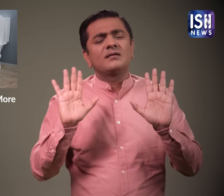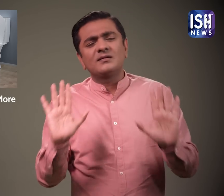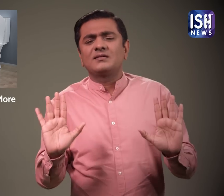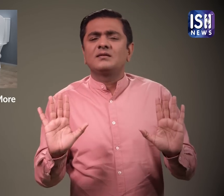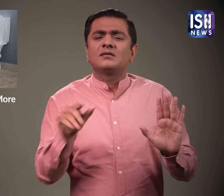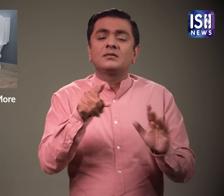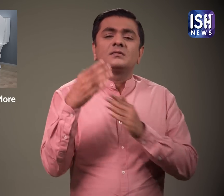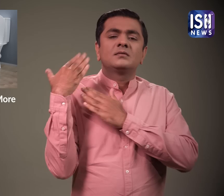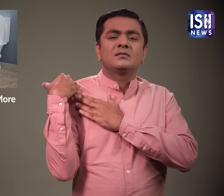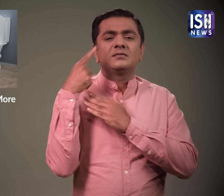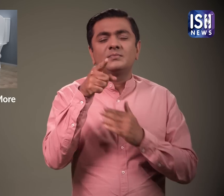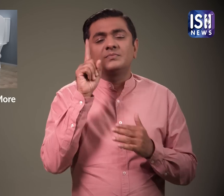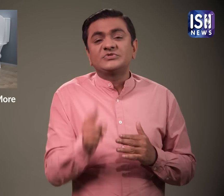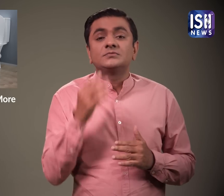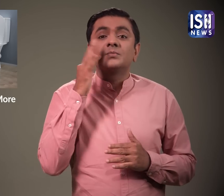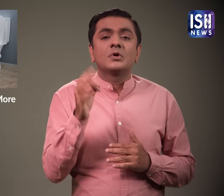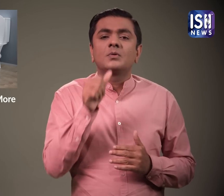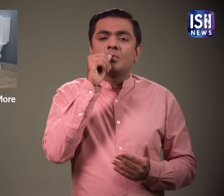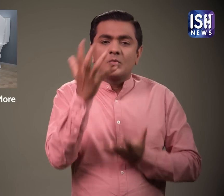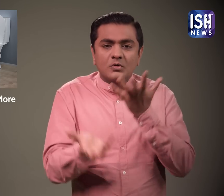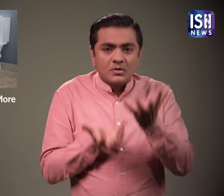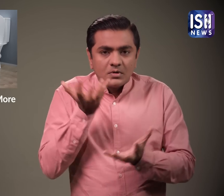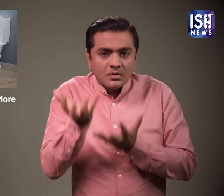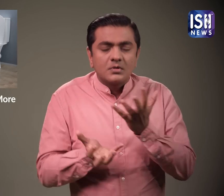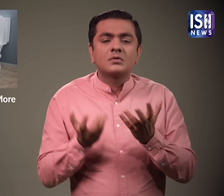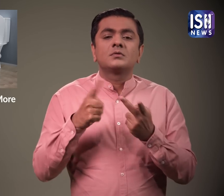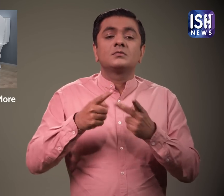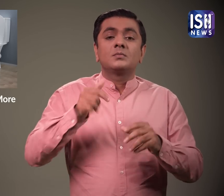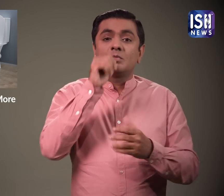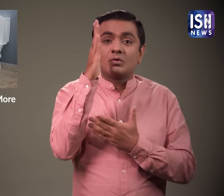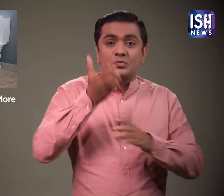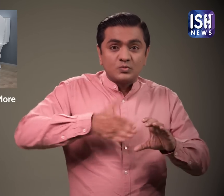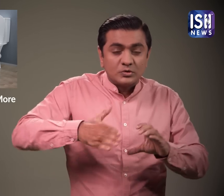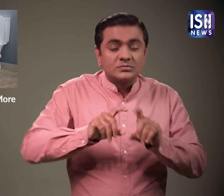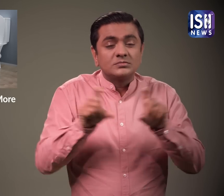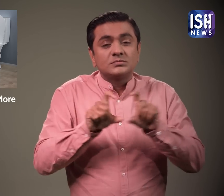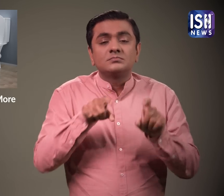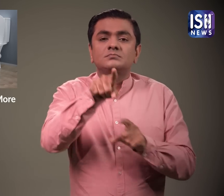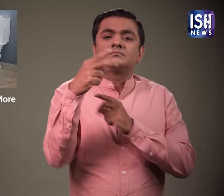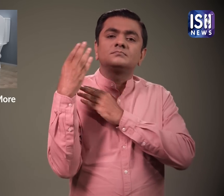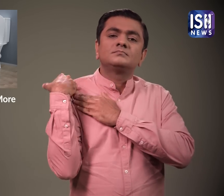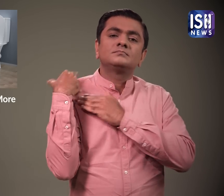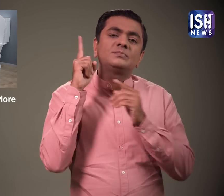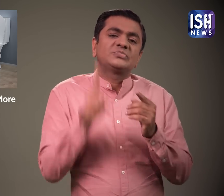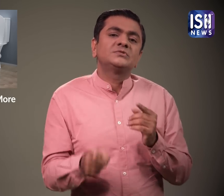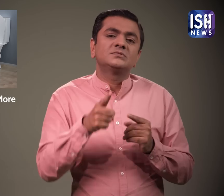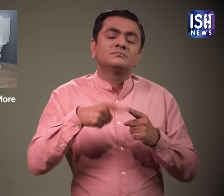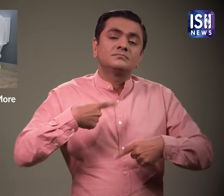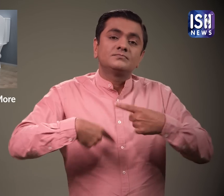की जरूर नहीं है क्योंकि बैक्टिया हर सतर पर होते है अपने पानी को उबालना सूनिस्चित करे और बॉटल को ठीक से दो ले